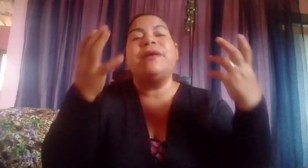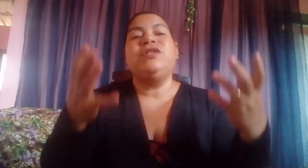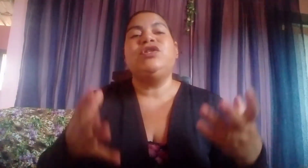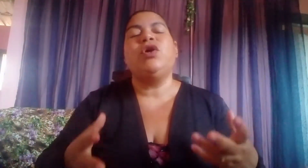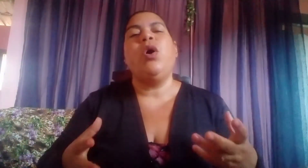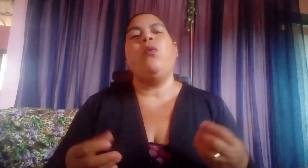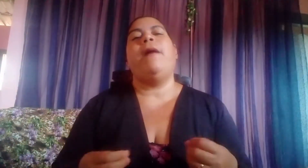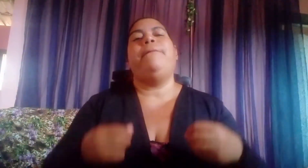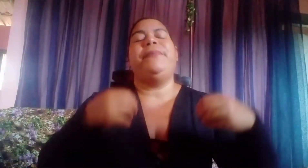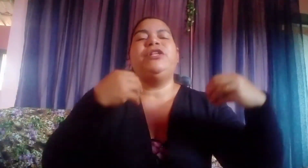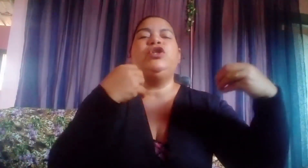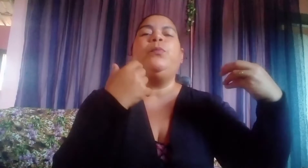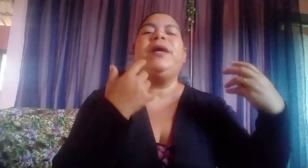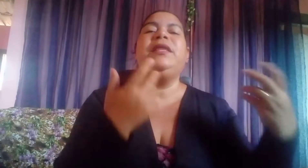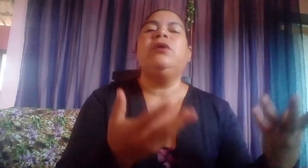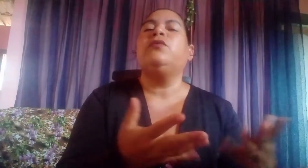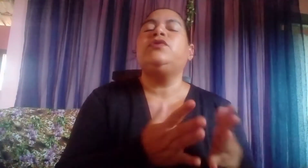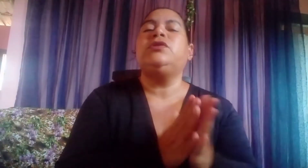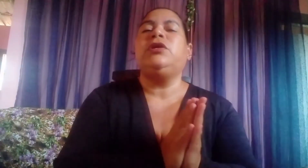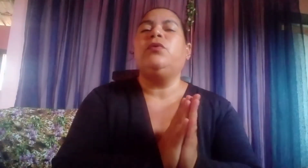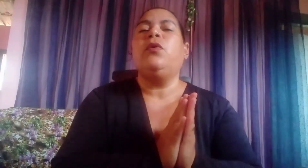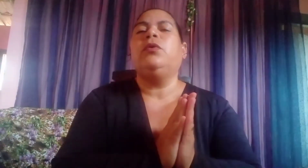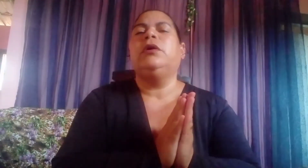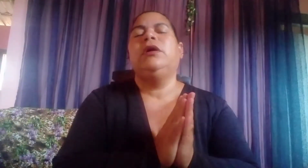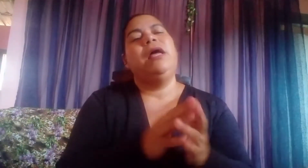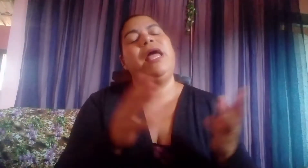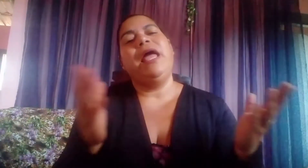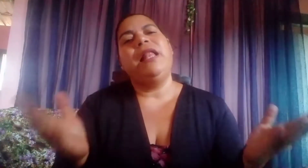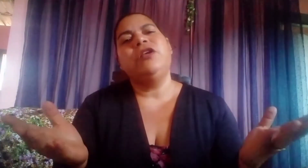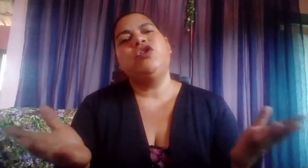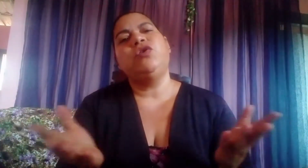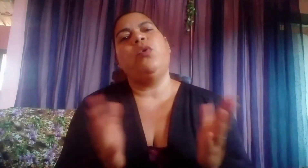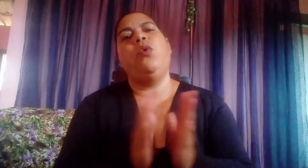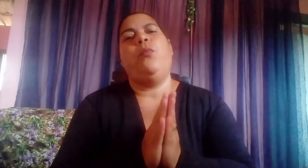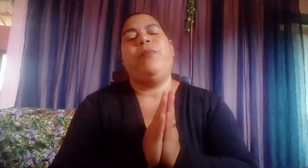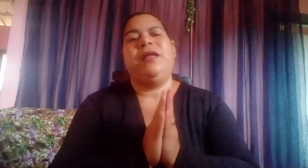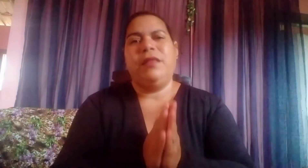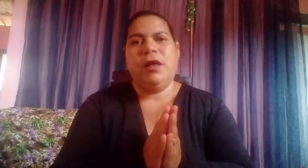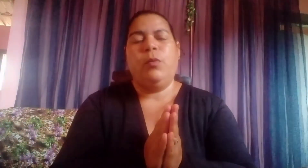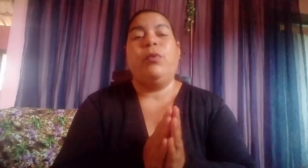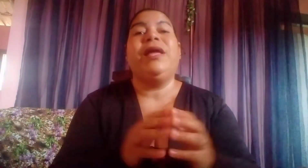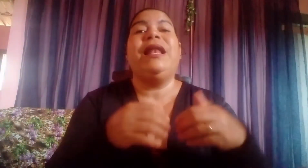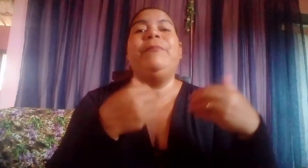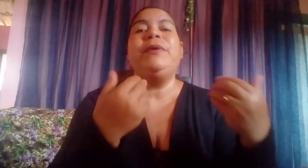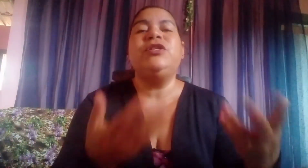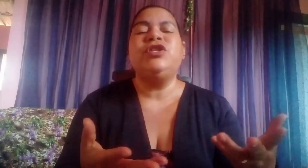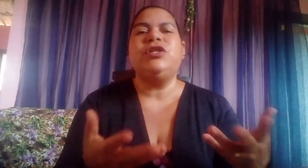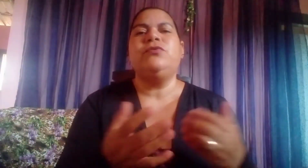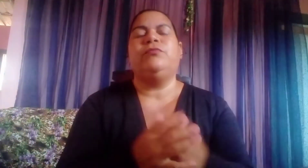pessoa pediu perdão ao Senhor. Ela achou perdão. Porque ela pediu.